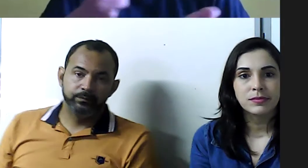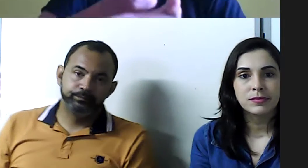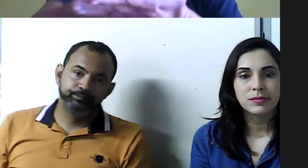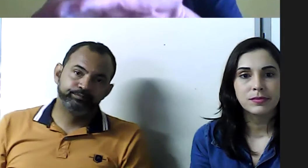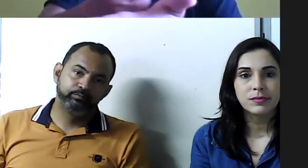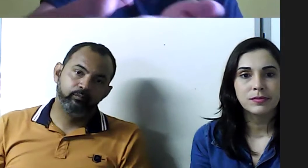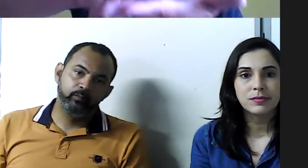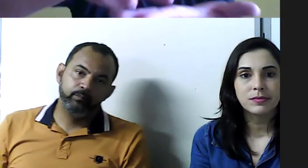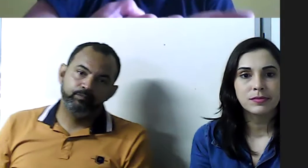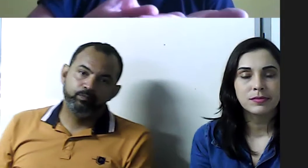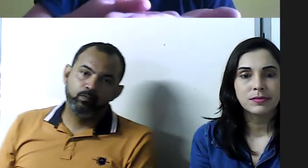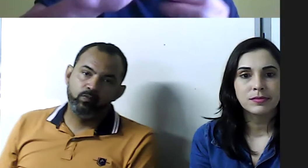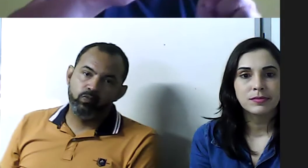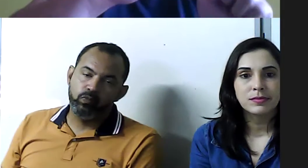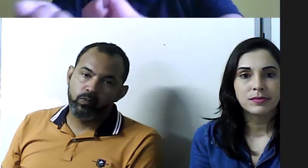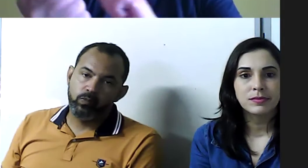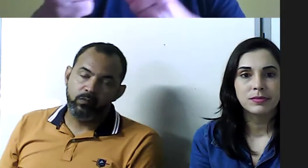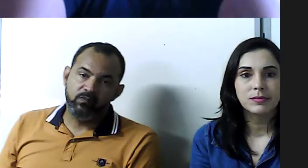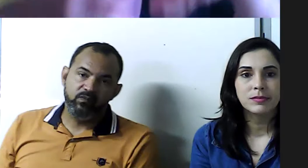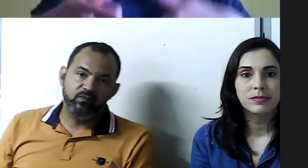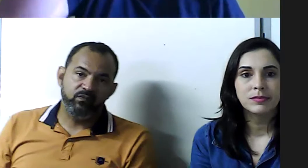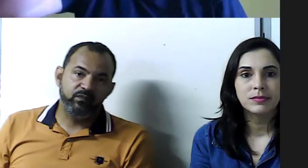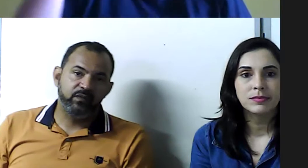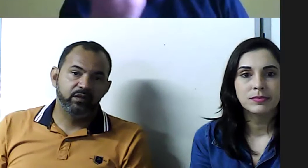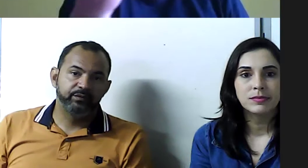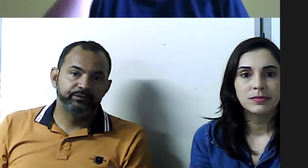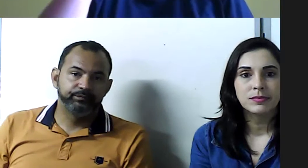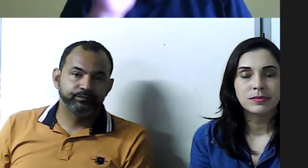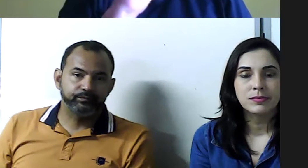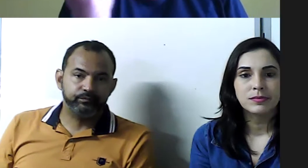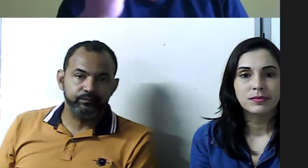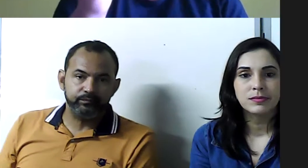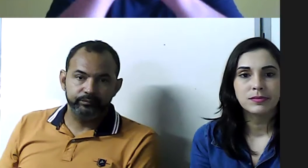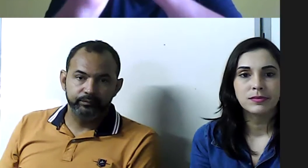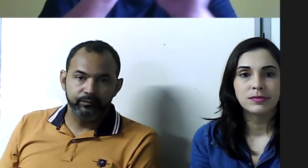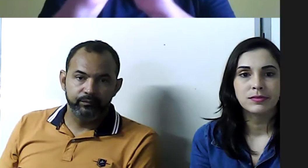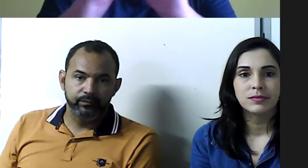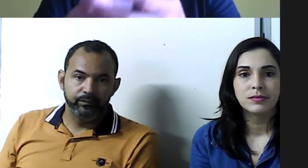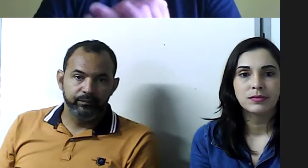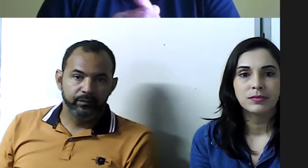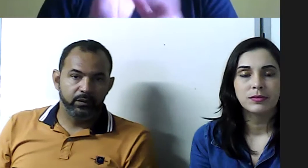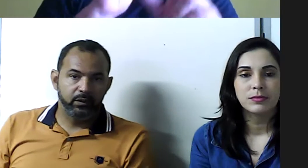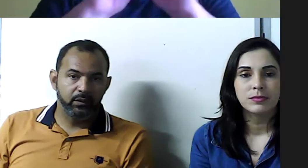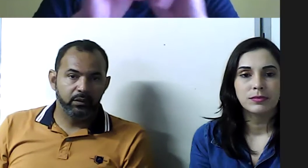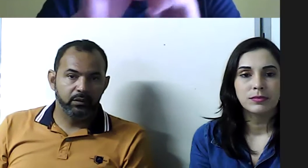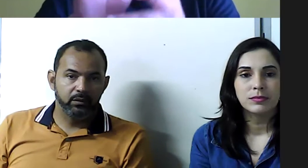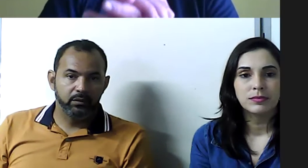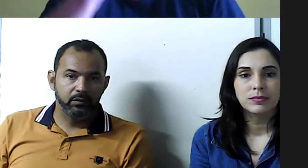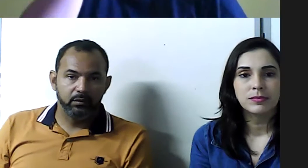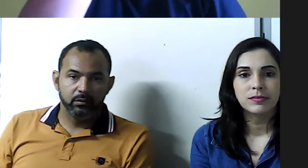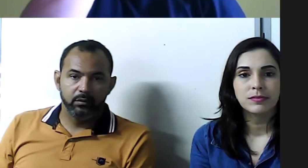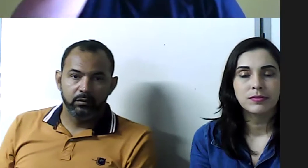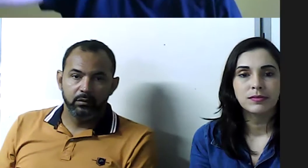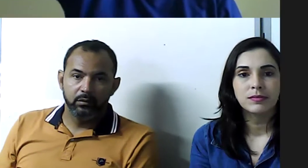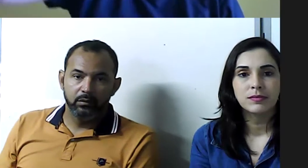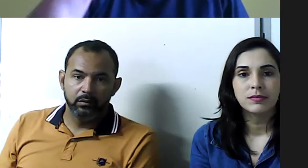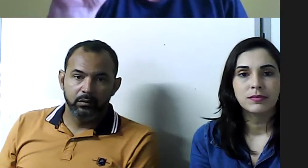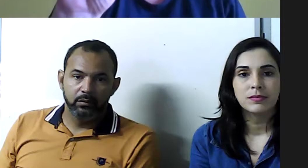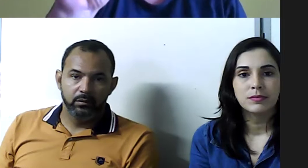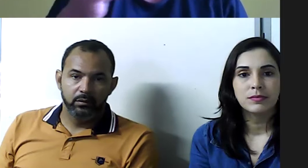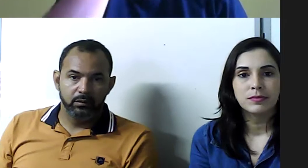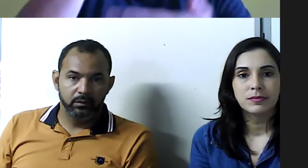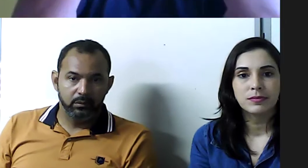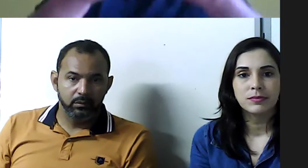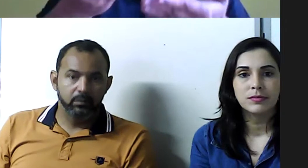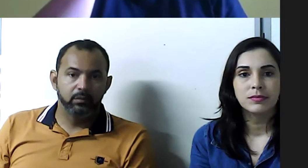momento com os nossos entrevistados, que são pessoas com surdez, que é o Jonas de Mello, seja